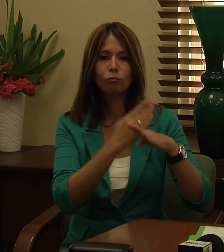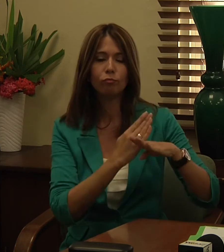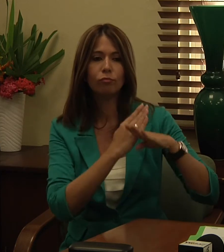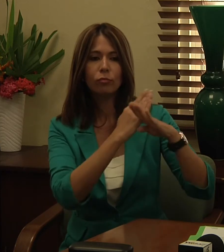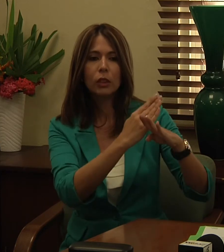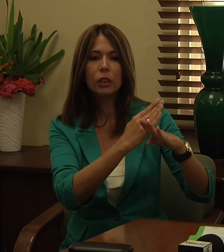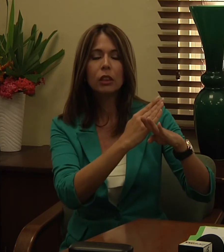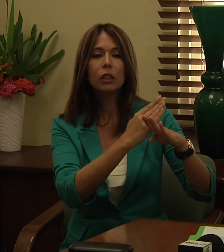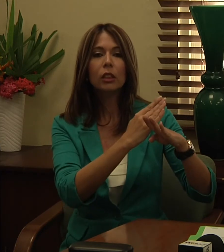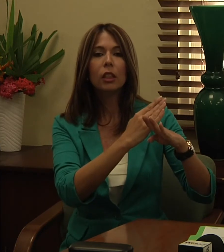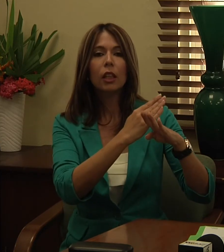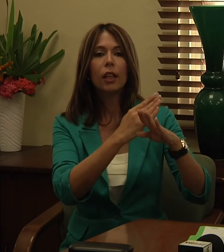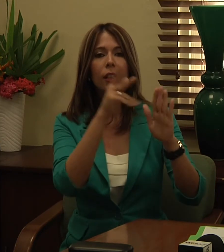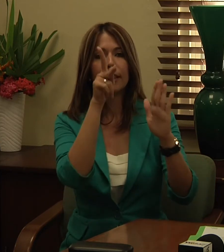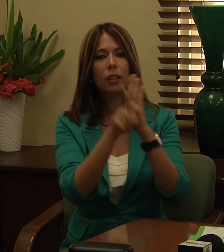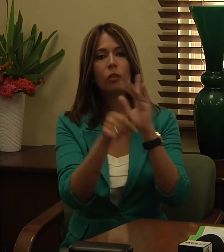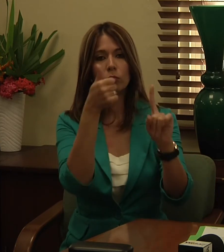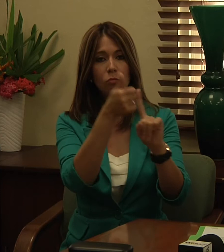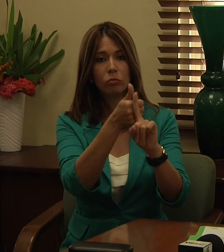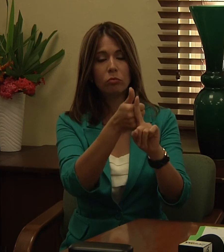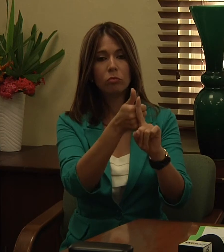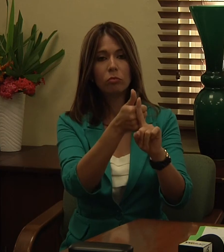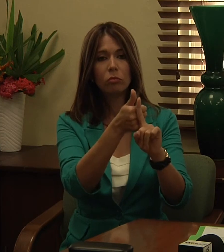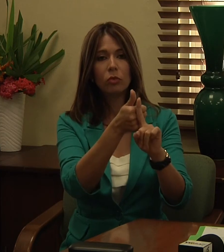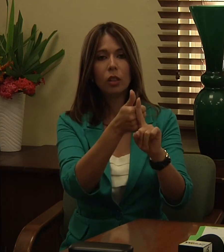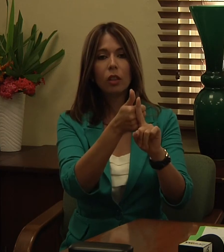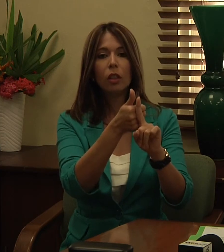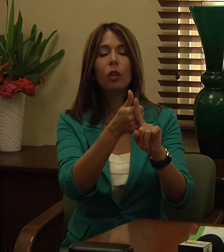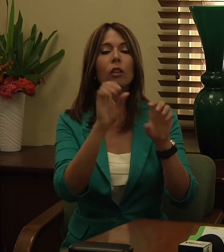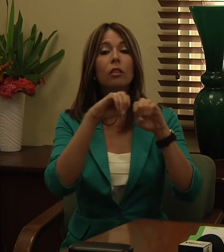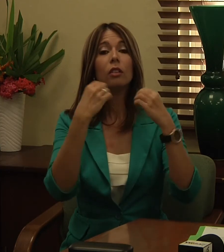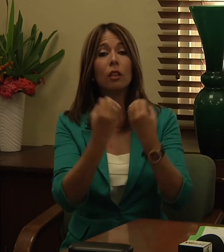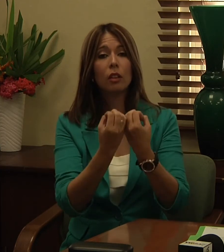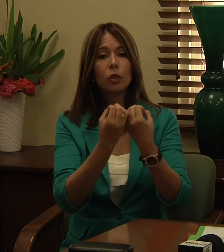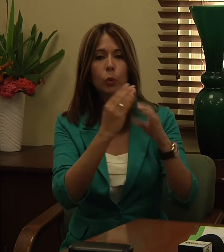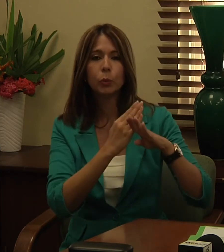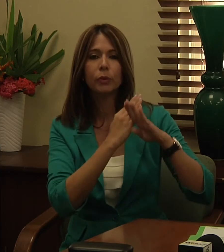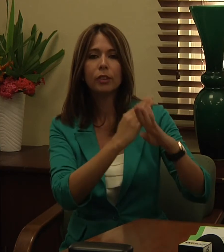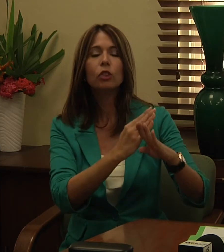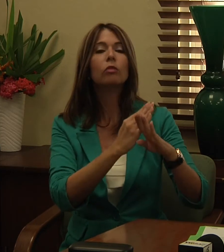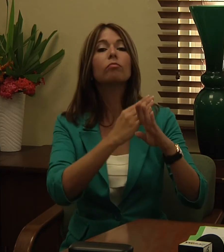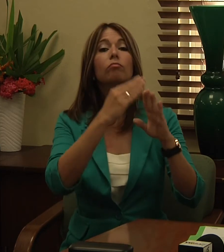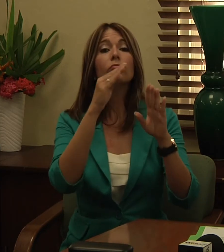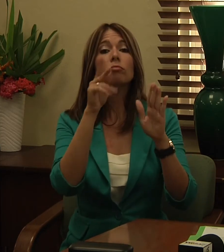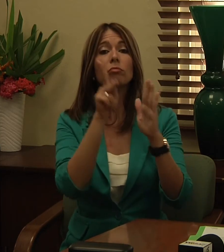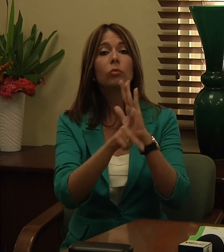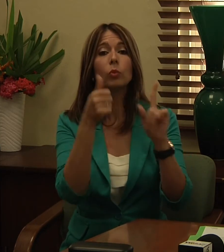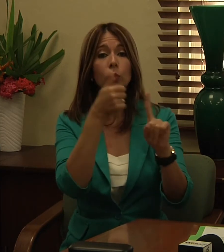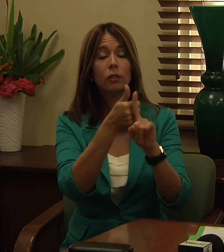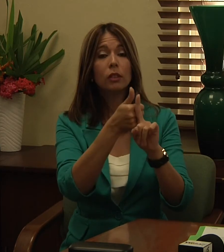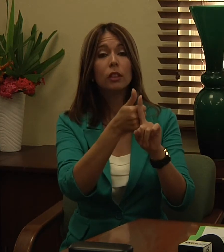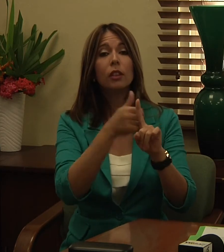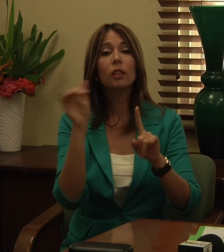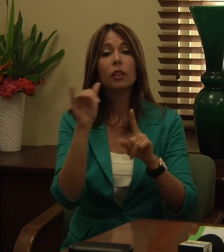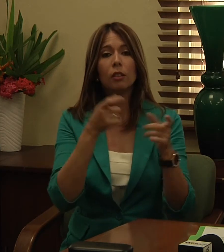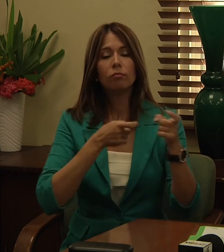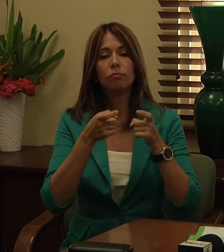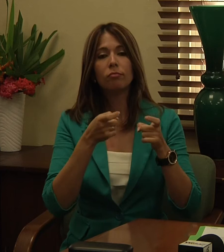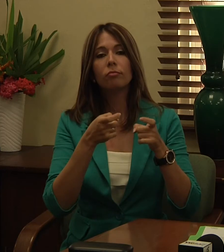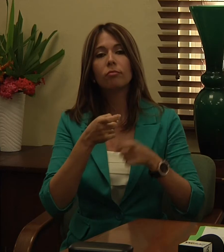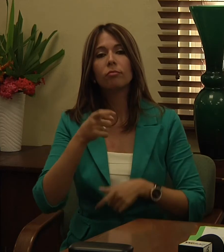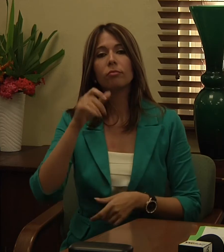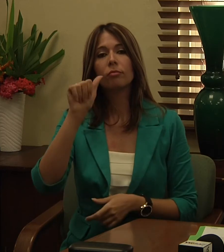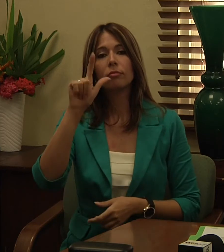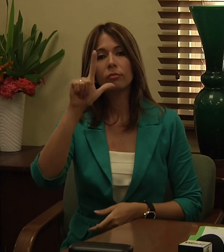de la comisión de prevención del suicidio que va a estar a cargo de la doctora Alicia Méndez